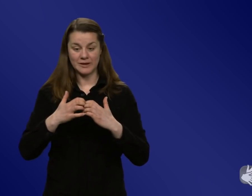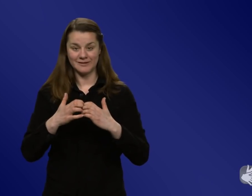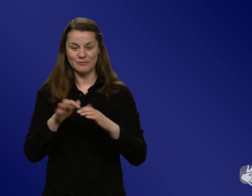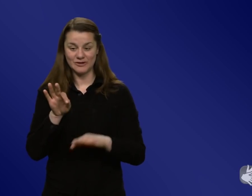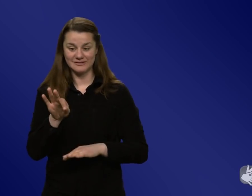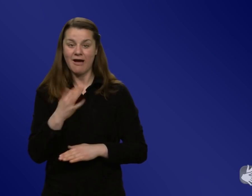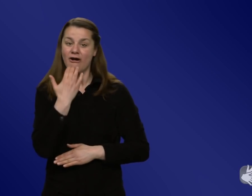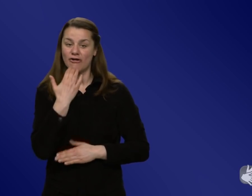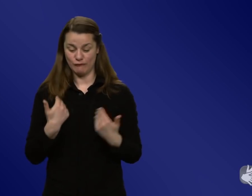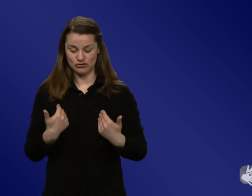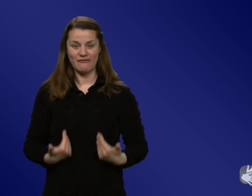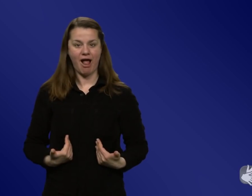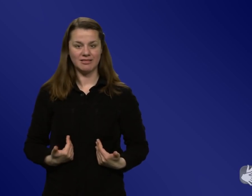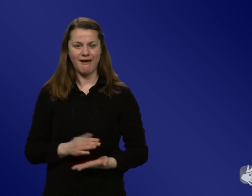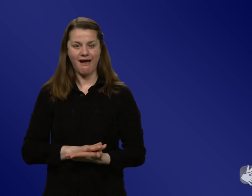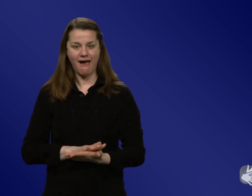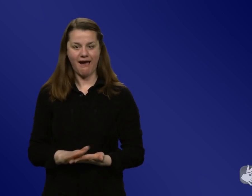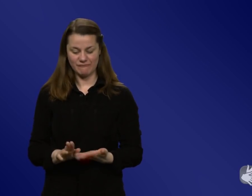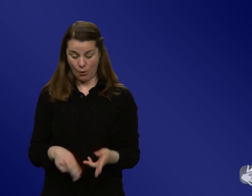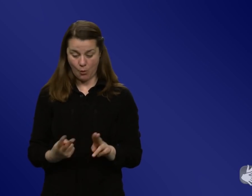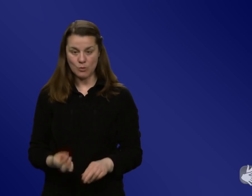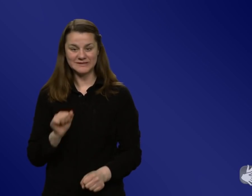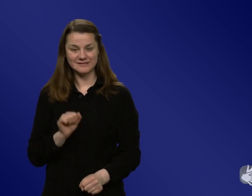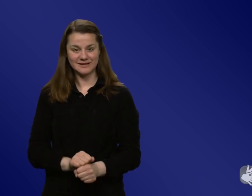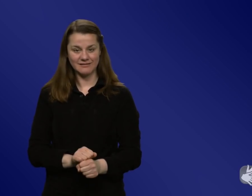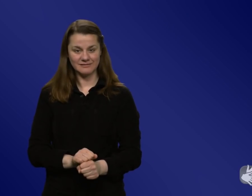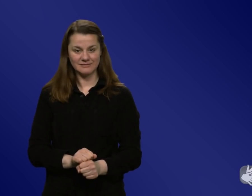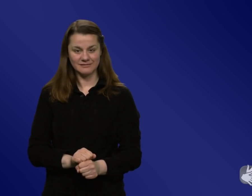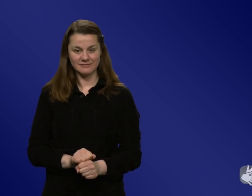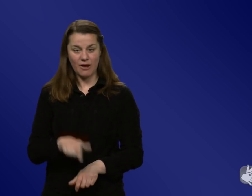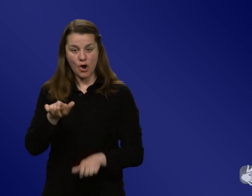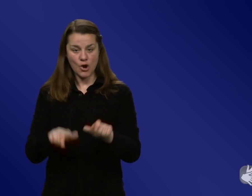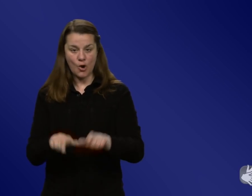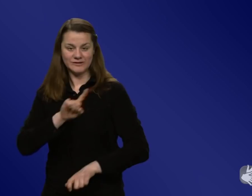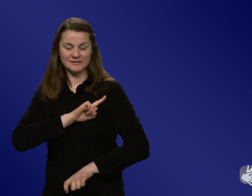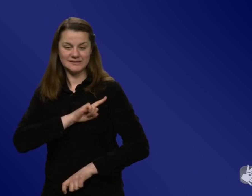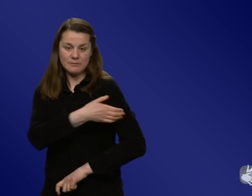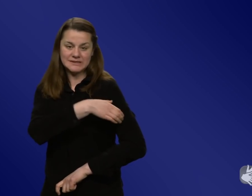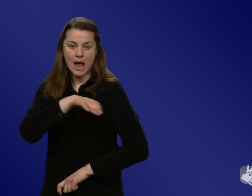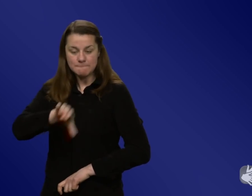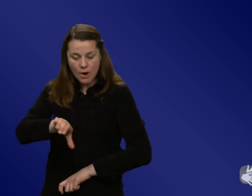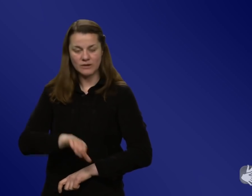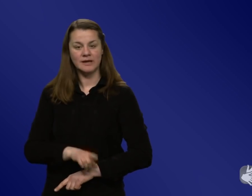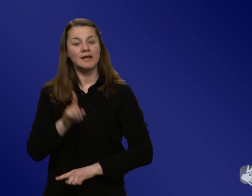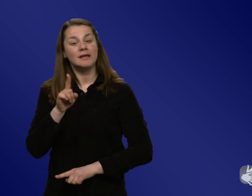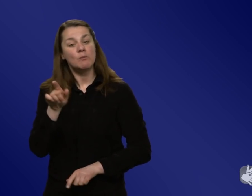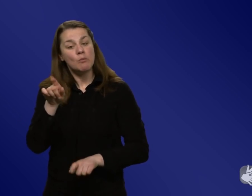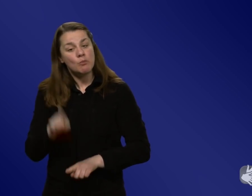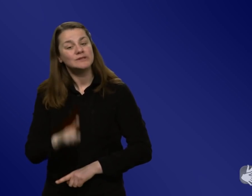einfach ist und die Leute dabei in ihrer Selbstwirksamkeit unterstützt werden. Sie also wissen, warum sollen sie das tun und wie können sie das einfach